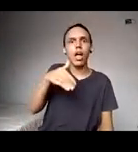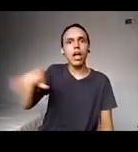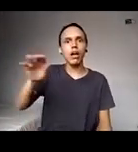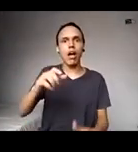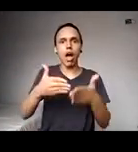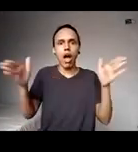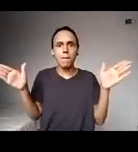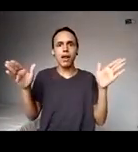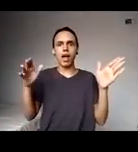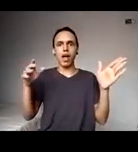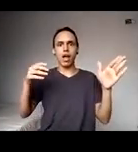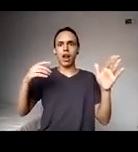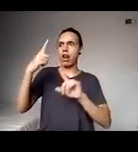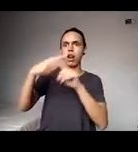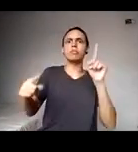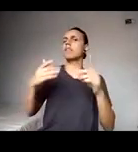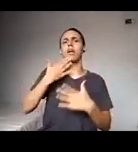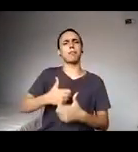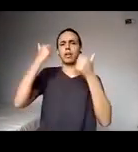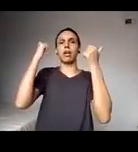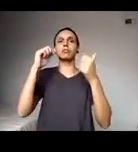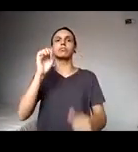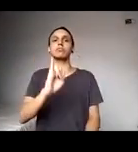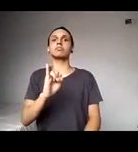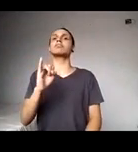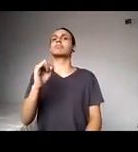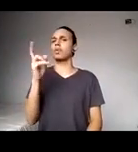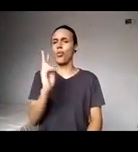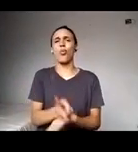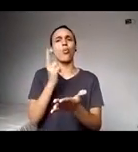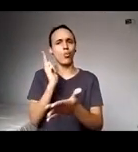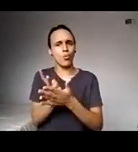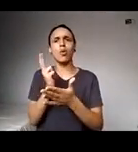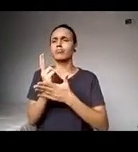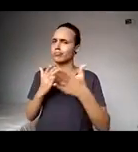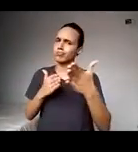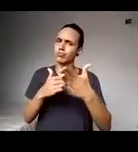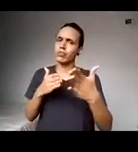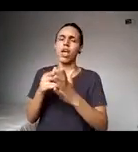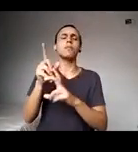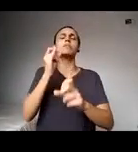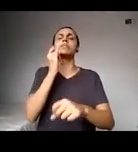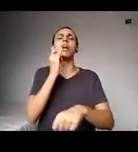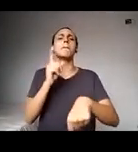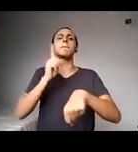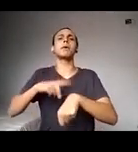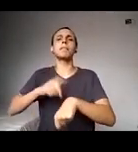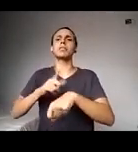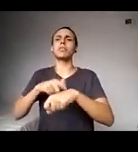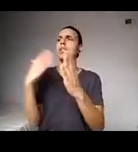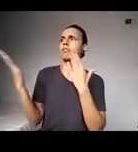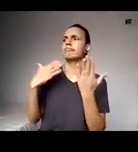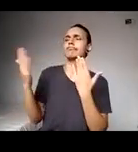cada vez mais cheguem pessoas que as barreiras ainda são muitas, quando a gente vai discutir, a gente teve muito isso no fórum,